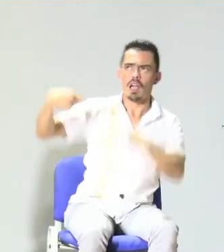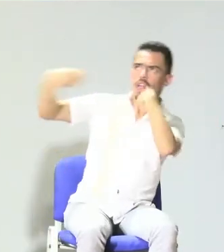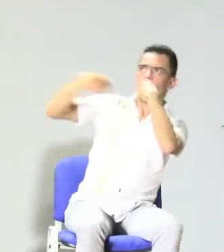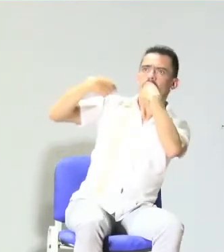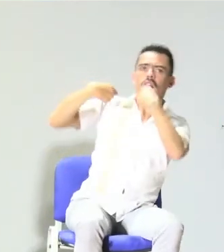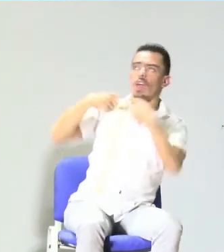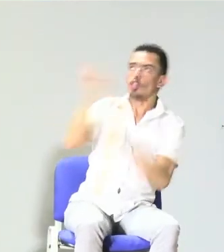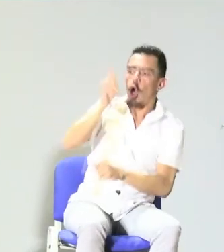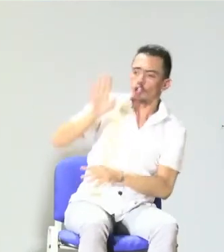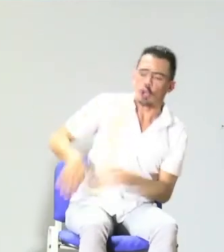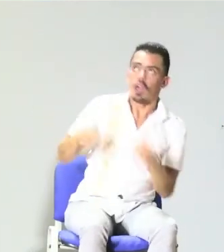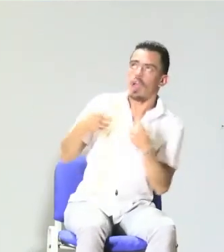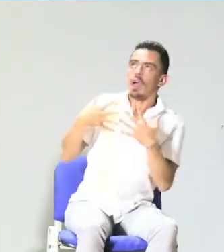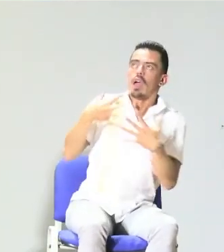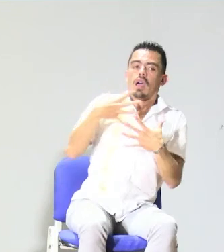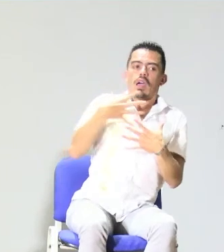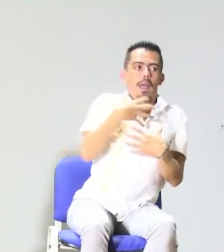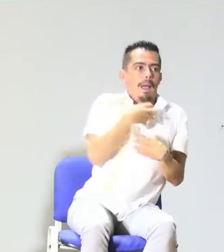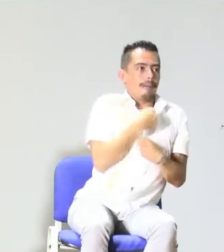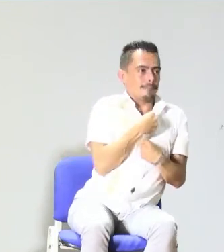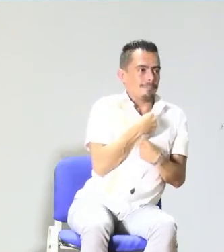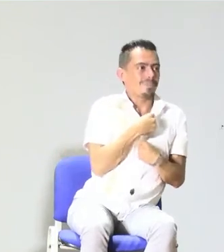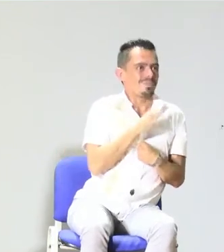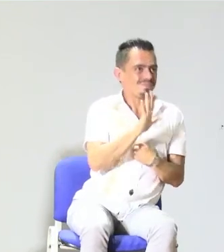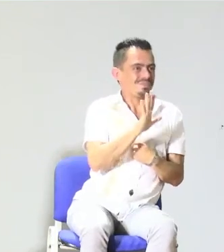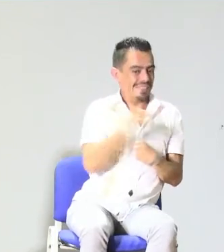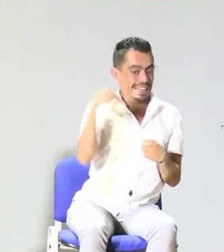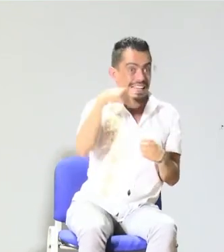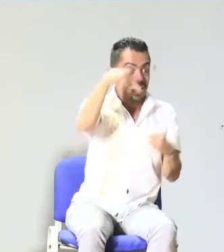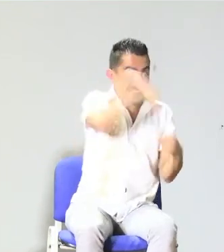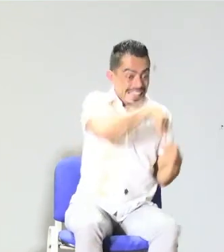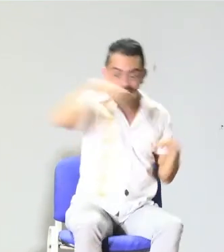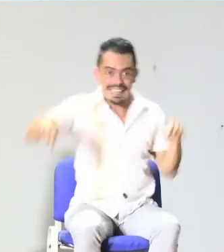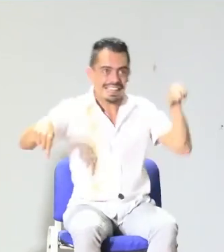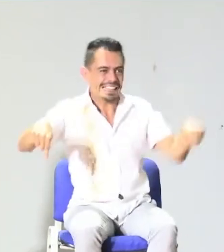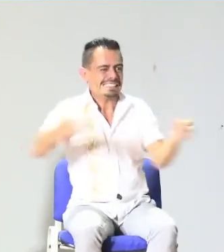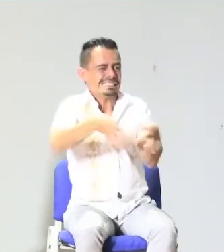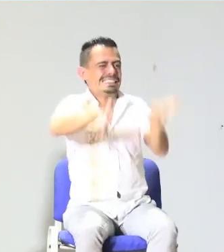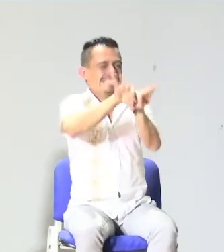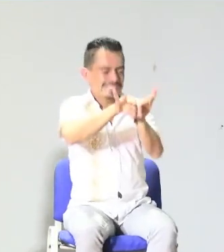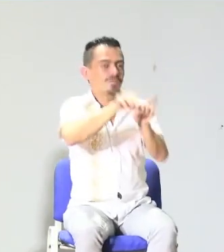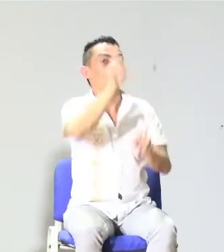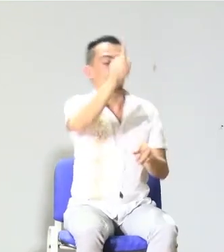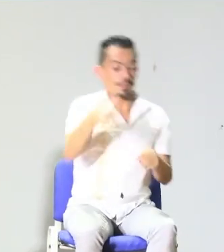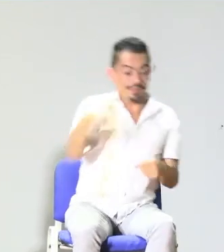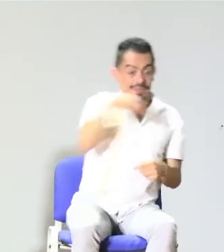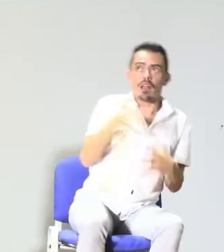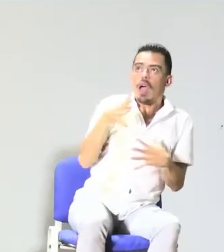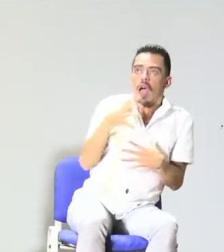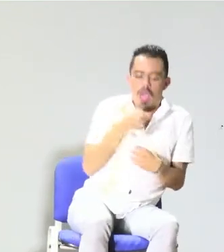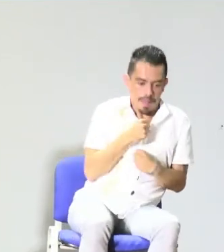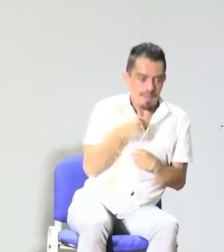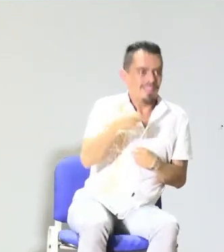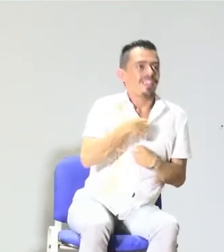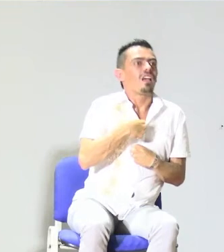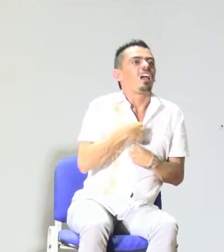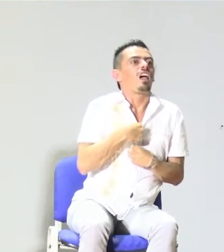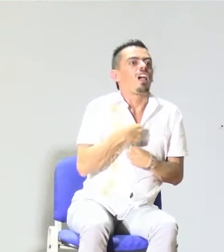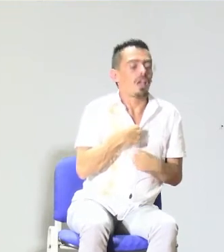mencionar. También, muchas veces el niño se siente presionado, manipulado, con temores y allí